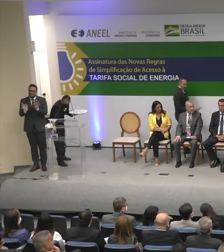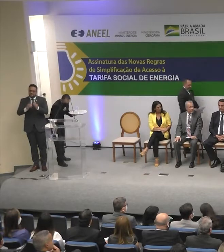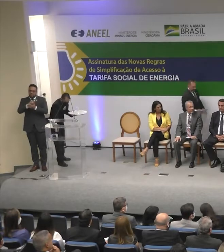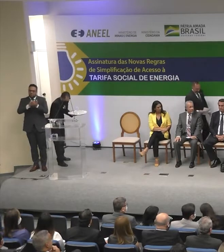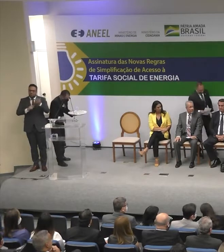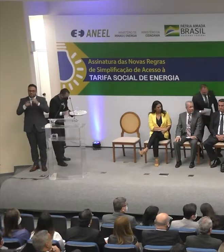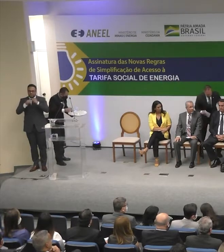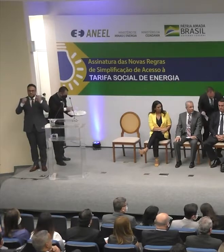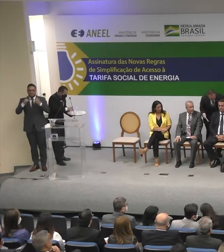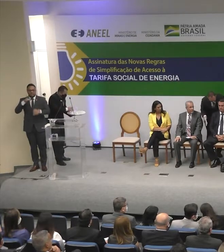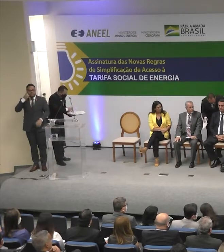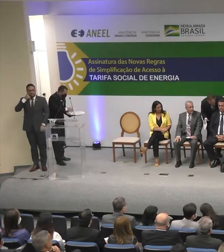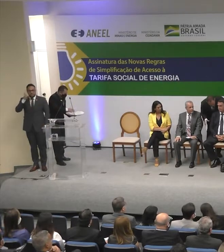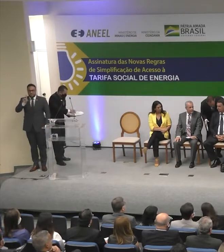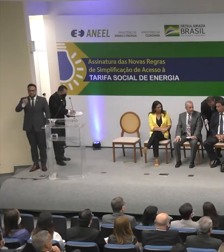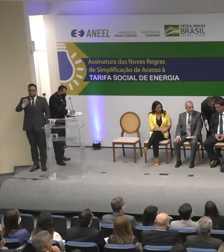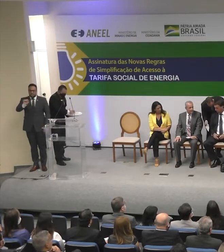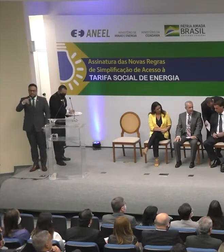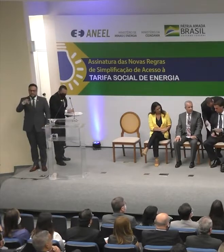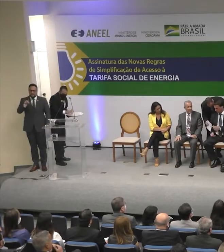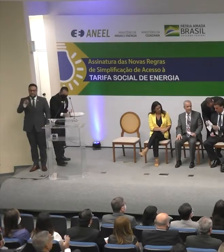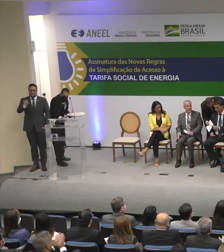Deputado André Ferreira